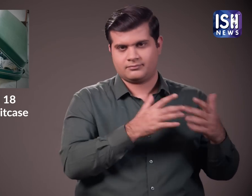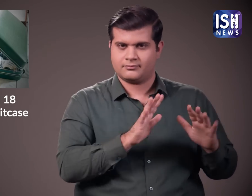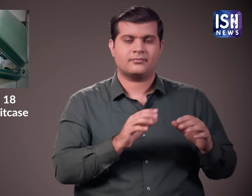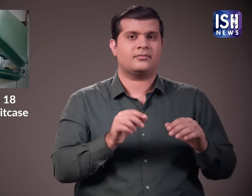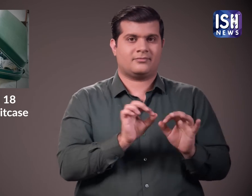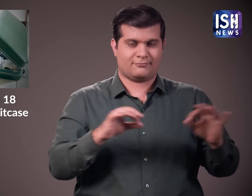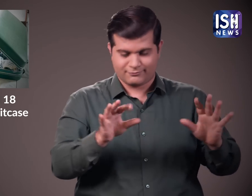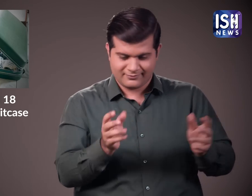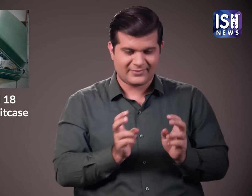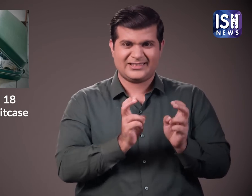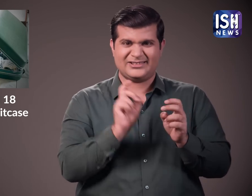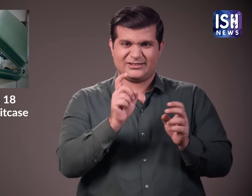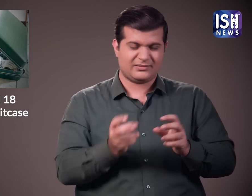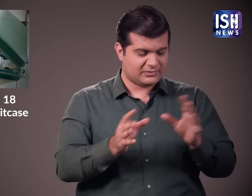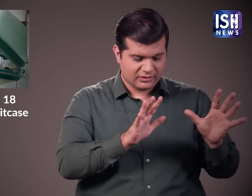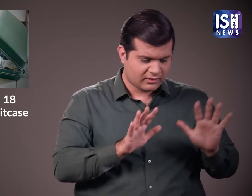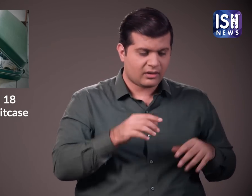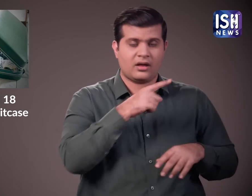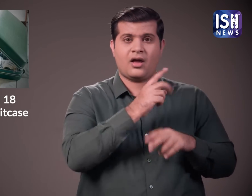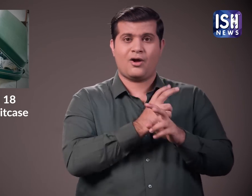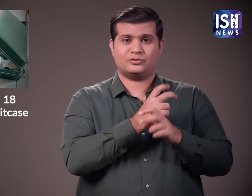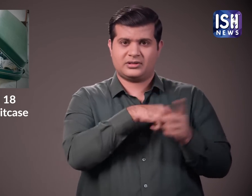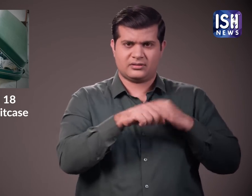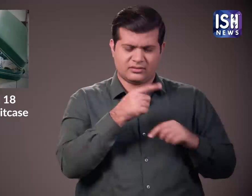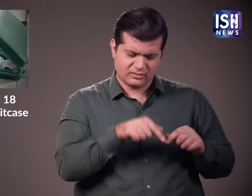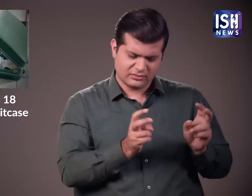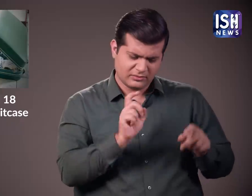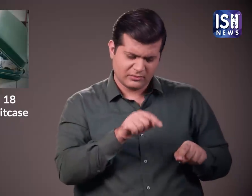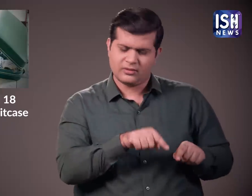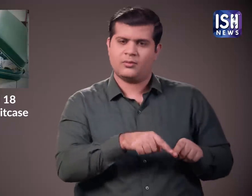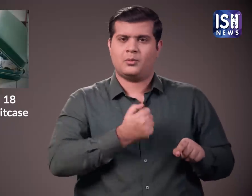ये बिच्चु आस्ट्रिया के नहीं है और क्रोएशिया के हो सकते